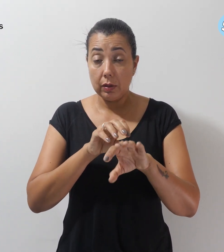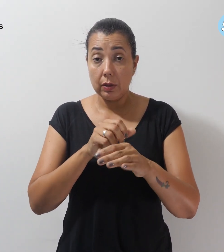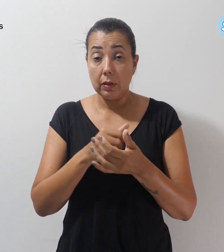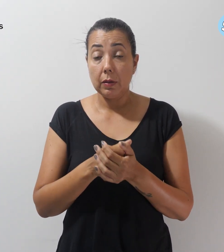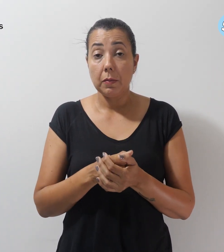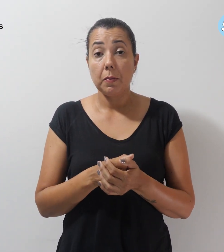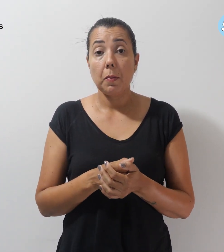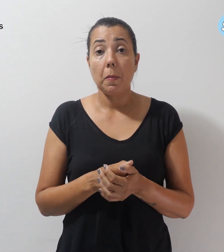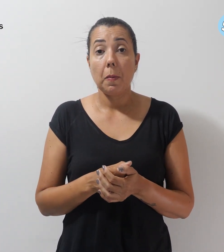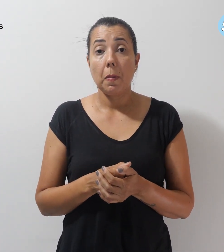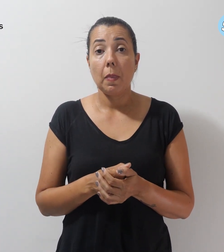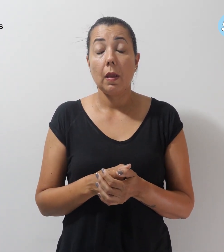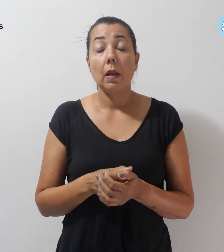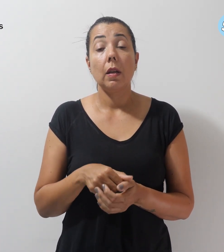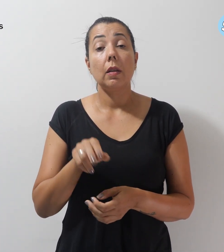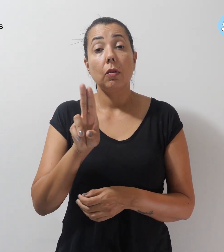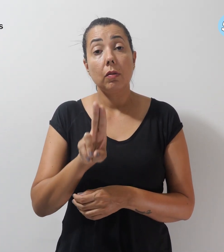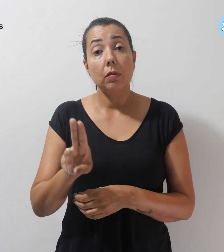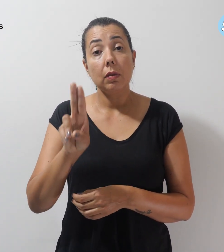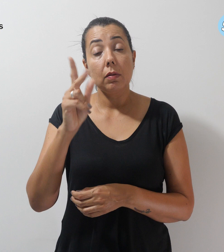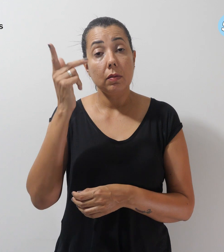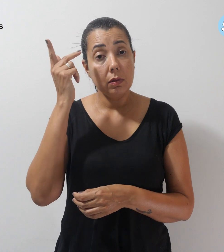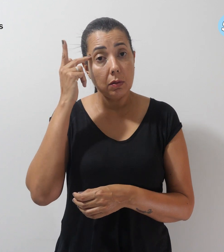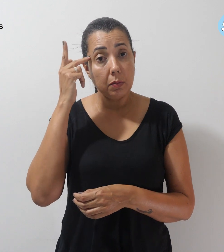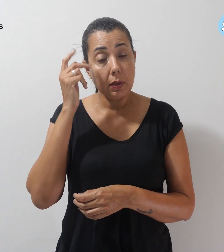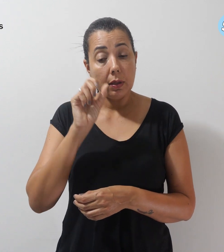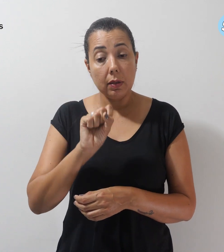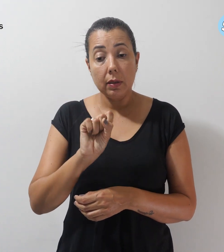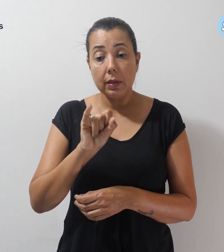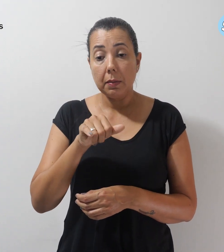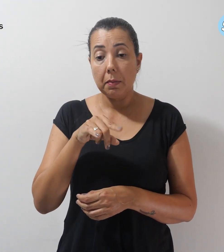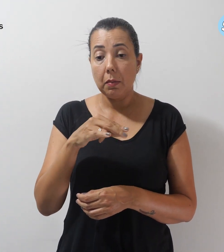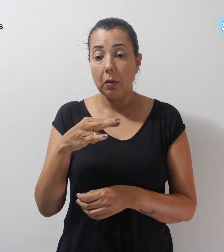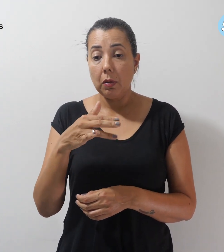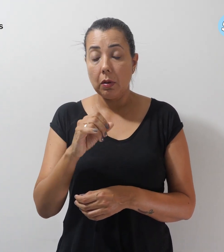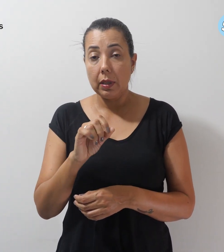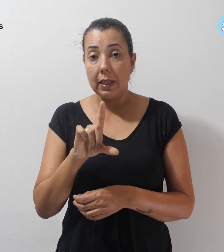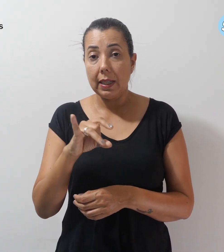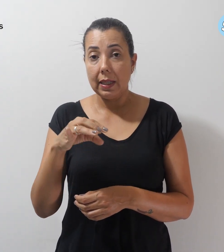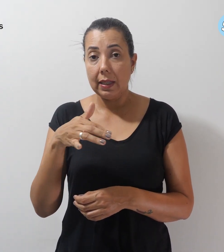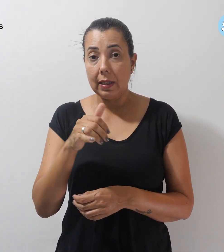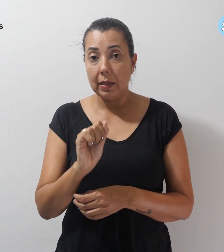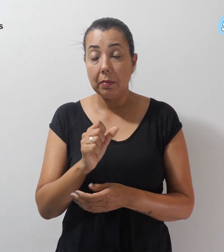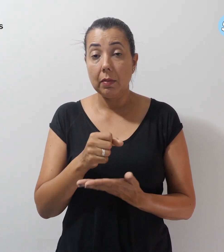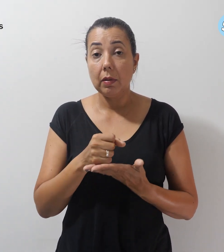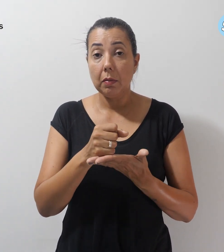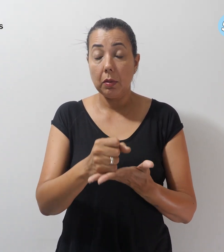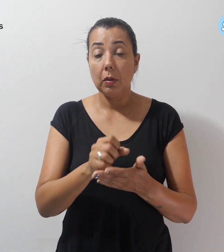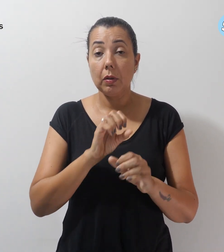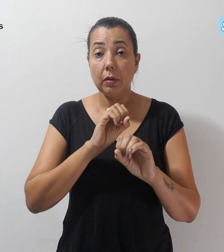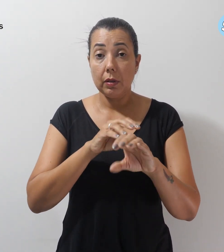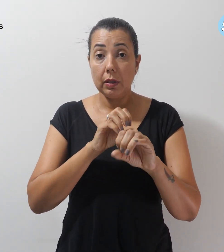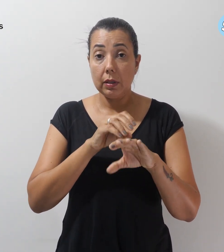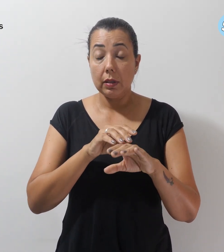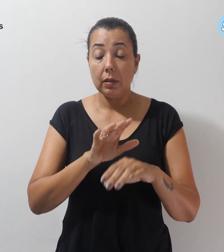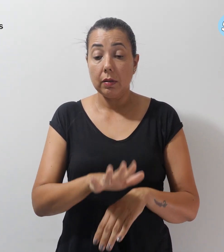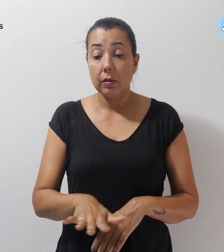Universidade de São Paulo. Simone Aparecida de Lima, auxiliar de educação infantil em